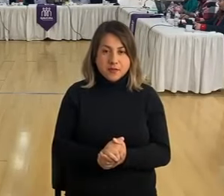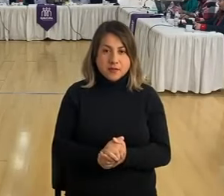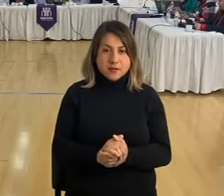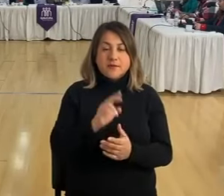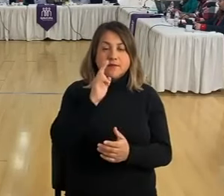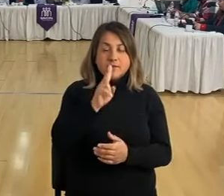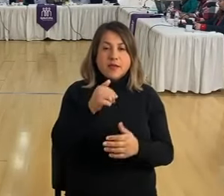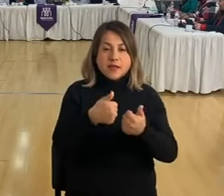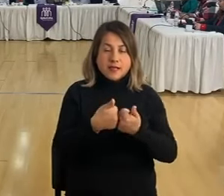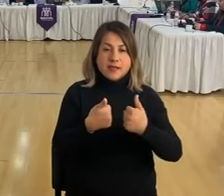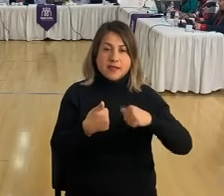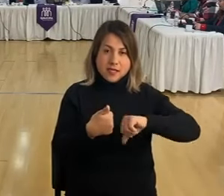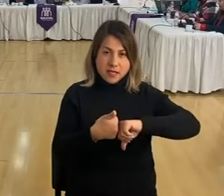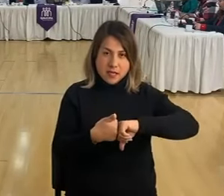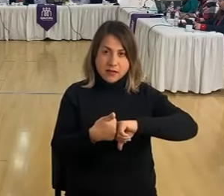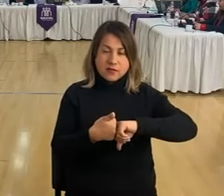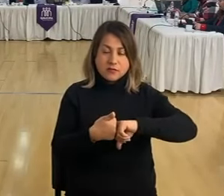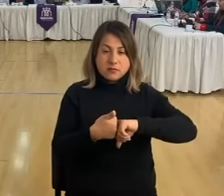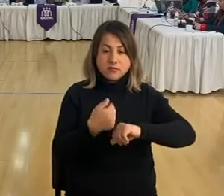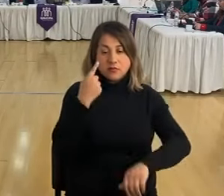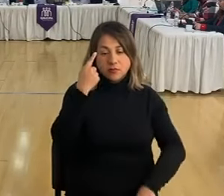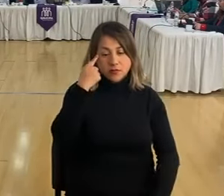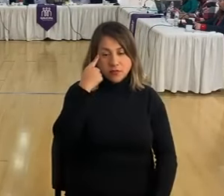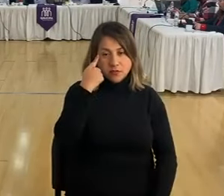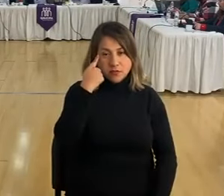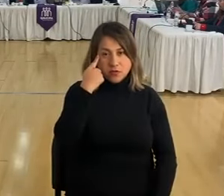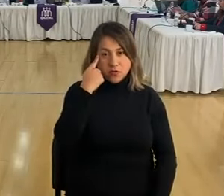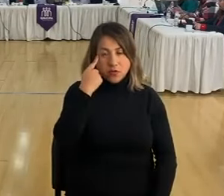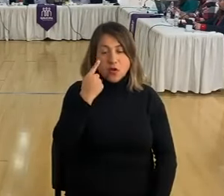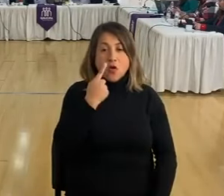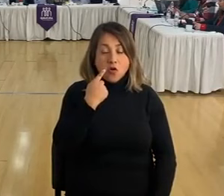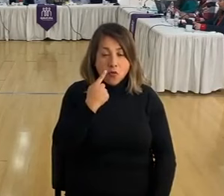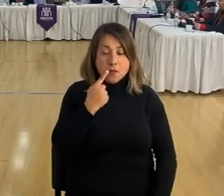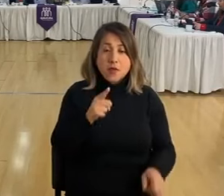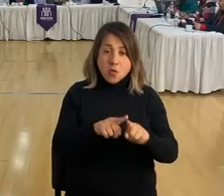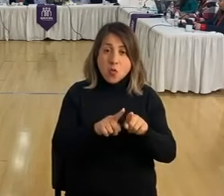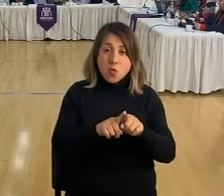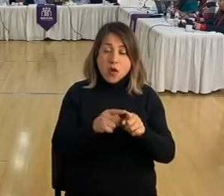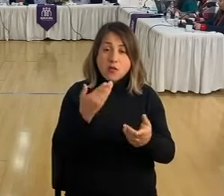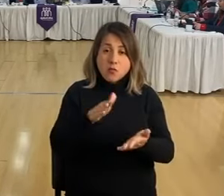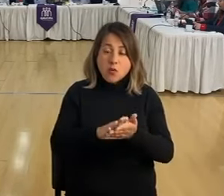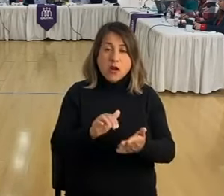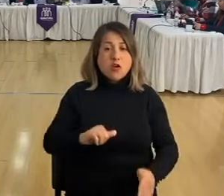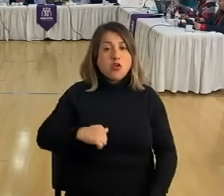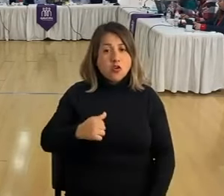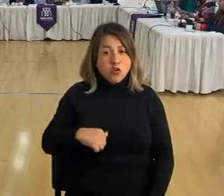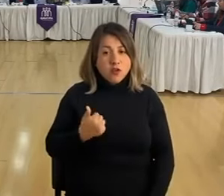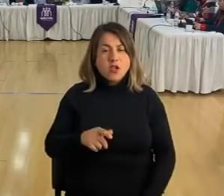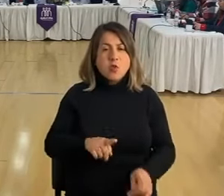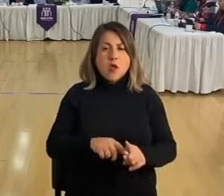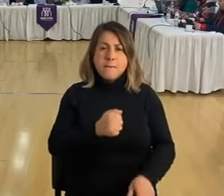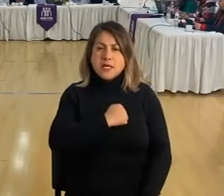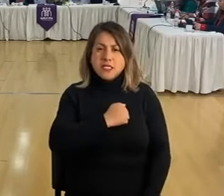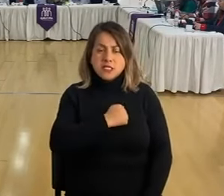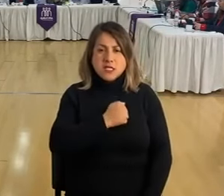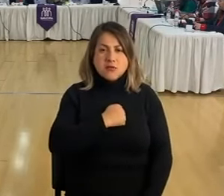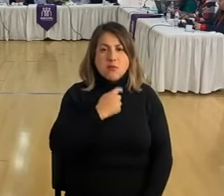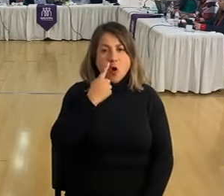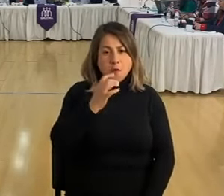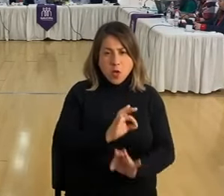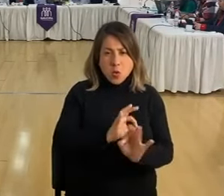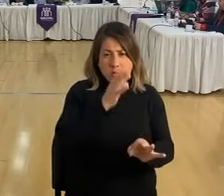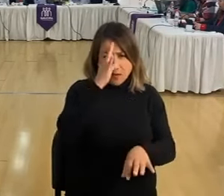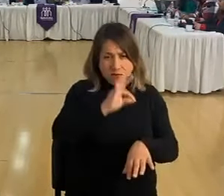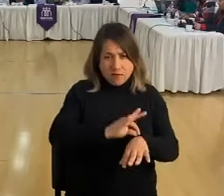de género. Yo creo que el nivel de vida tan bajo de los hombres también tiene que ver con ese machismo de que prácticamente los hombres no se enferman